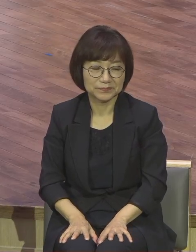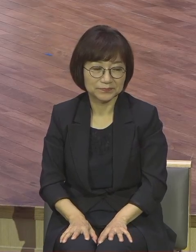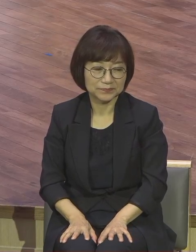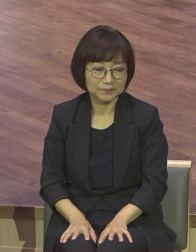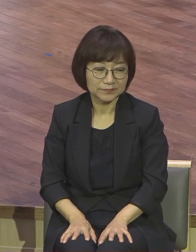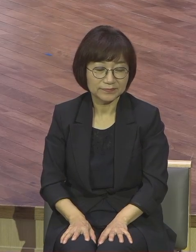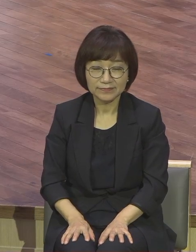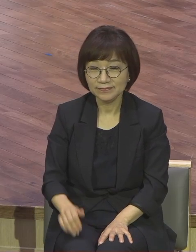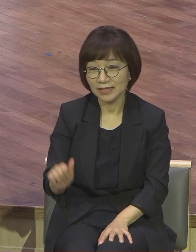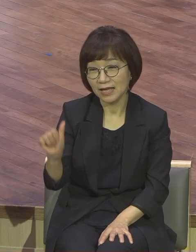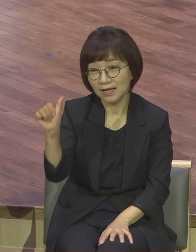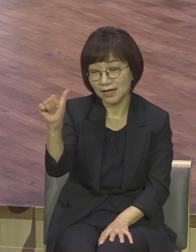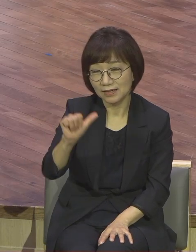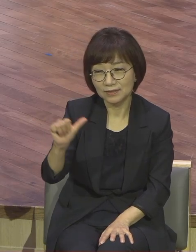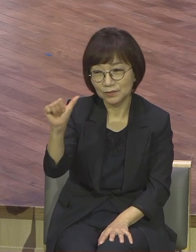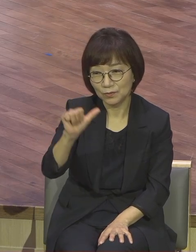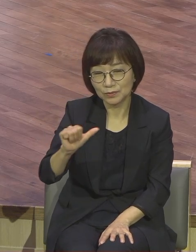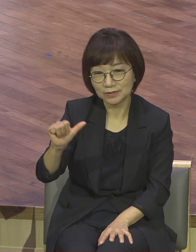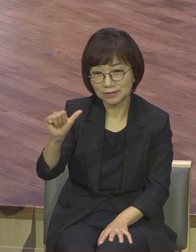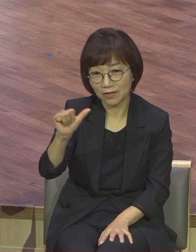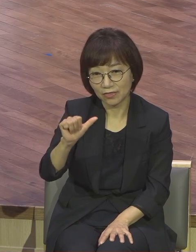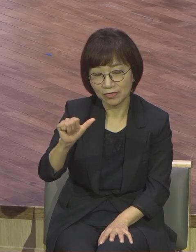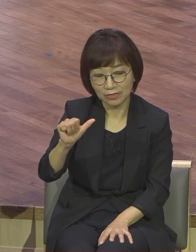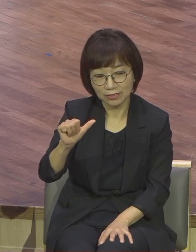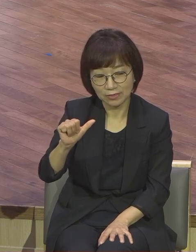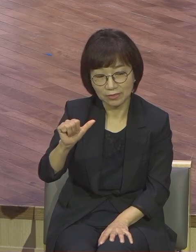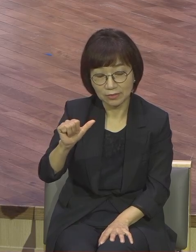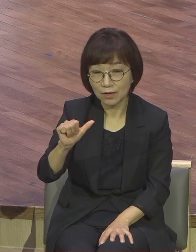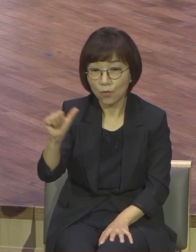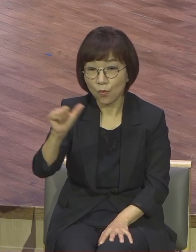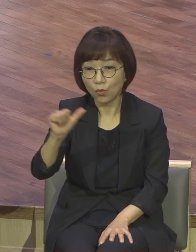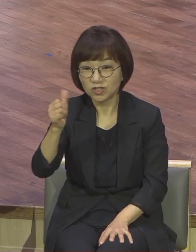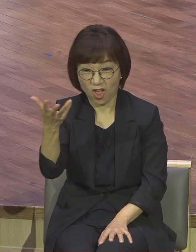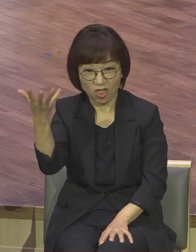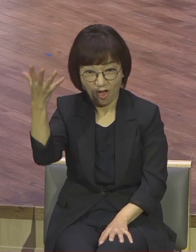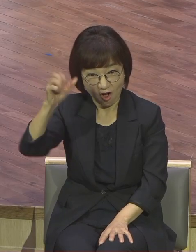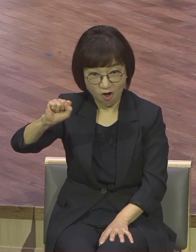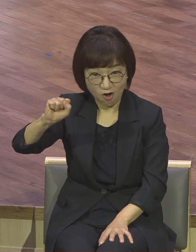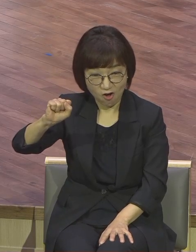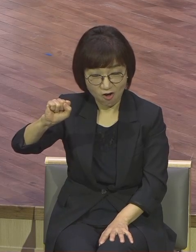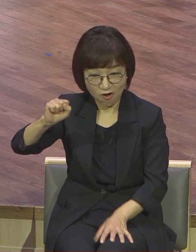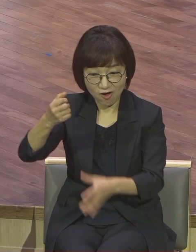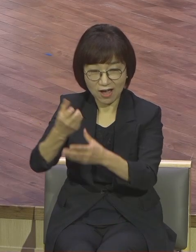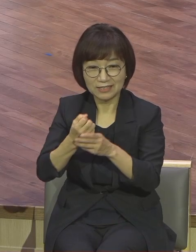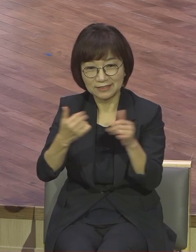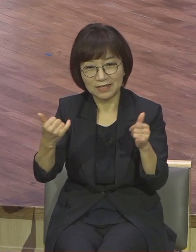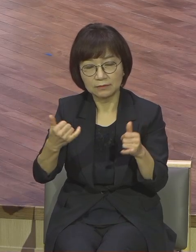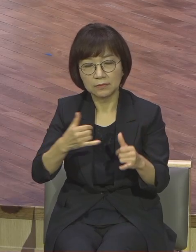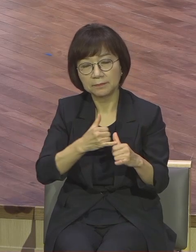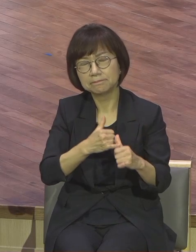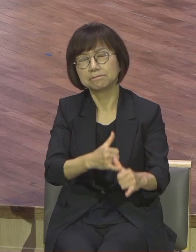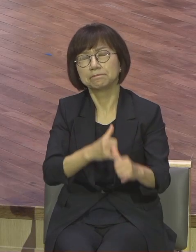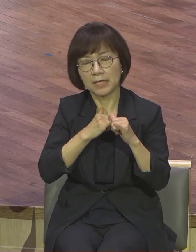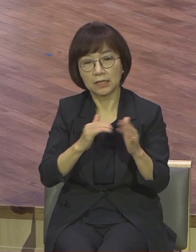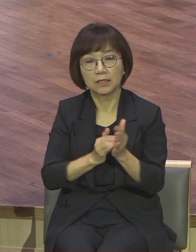5천조 5천억 있는 사람이 자살했어요 왜 자살했냐 돈을 너무 좋아하는데 이 돈이